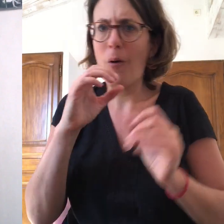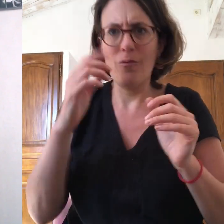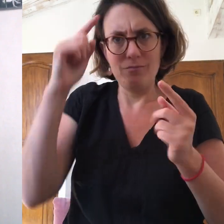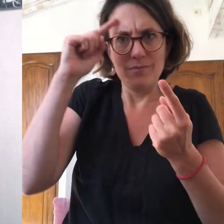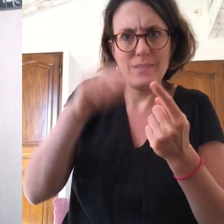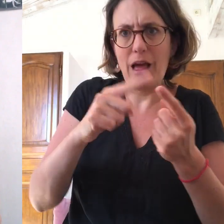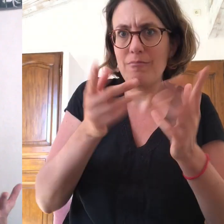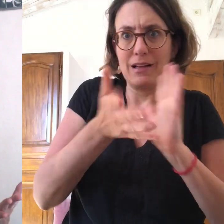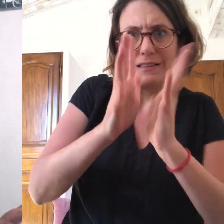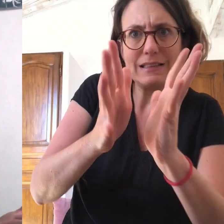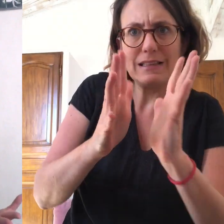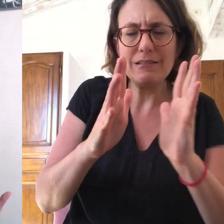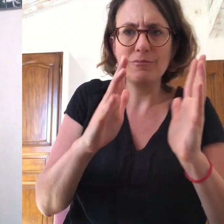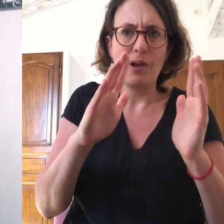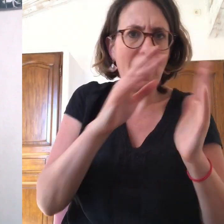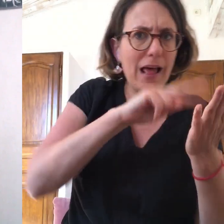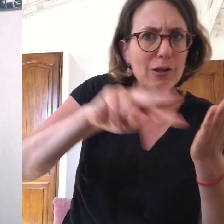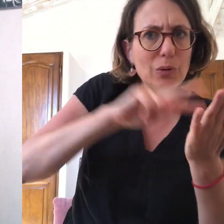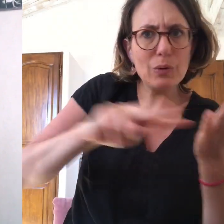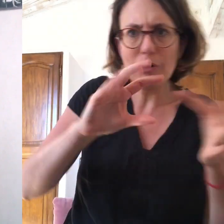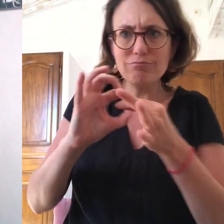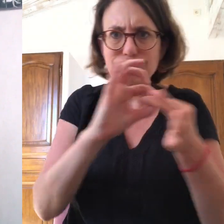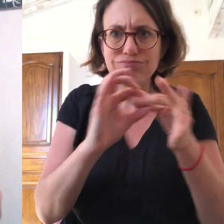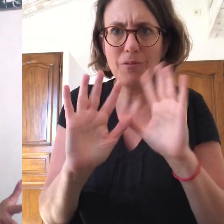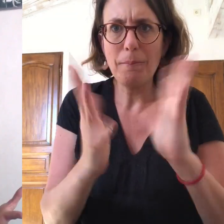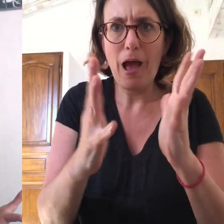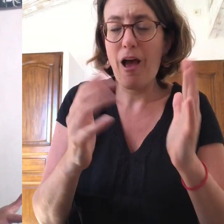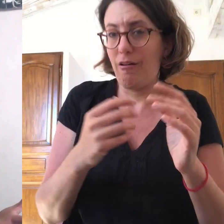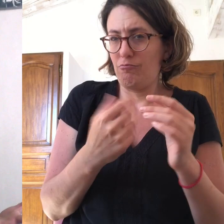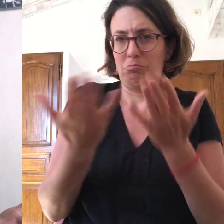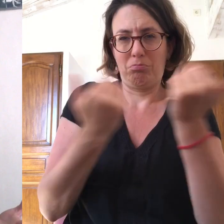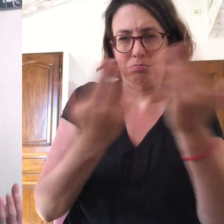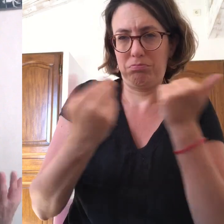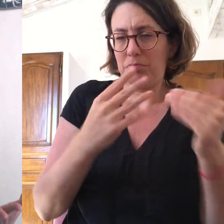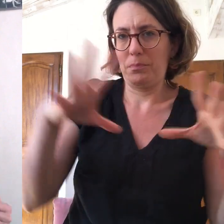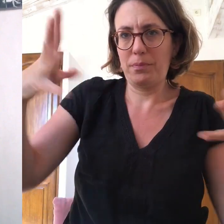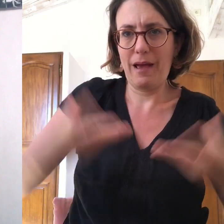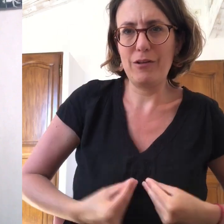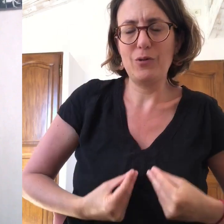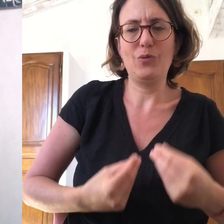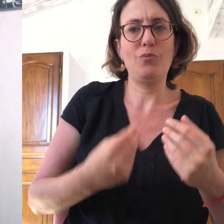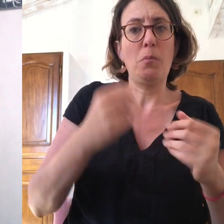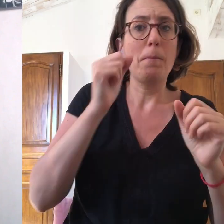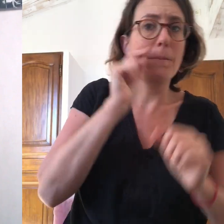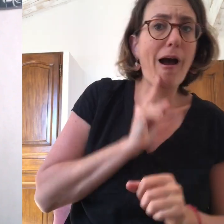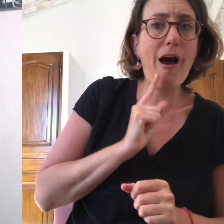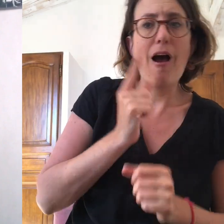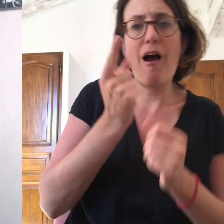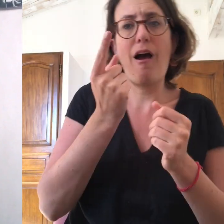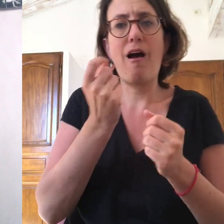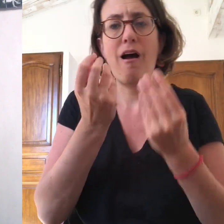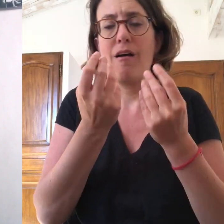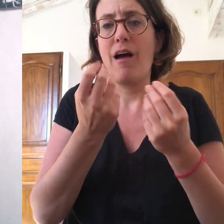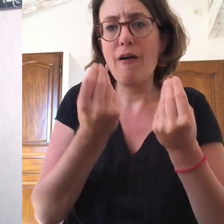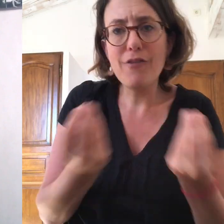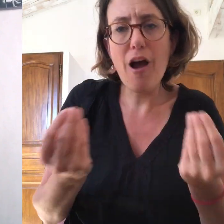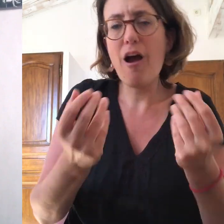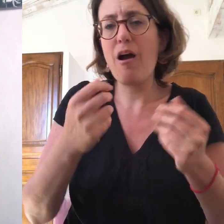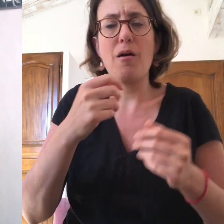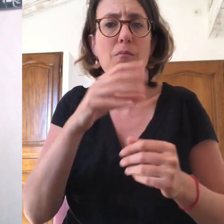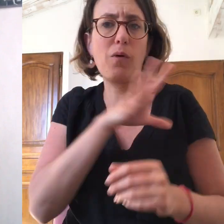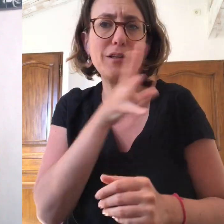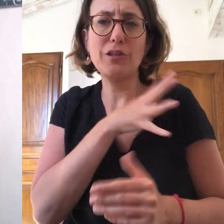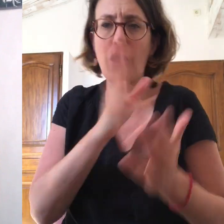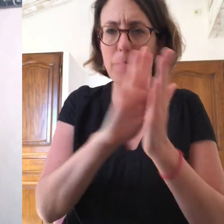les bienvenus. Parents seuls ou avec vos enfants, enseignants ou bibliothécaires, nous vous attendons nombreux. A bientôt !